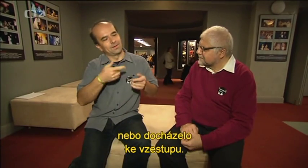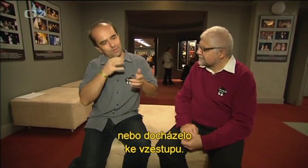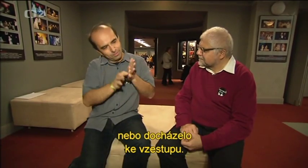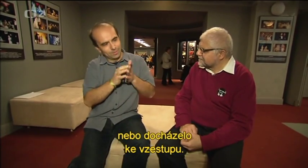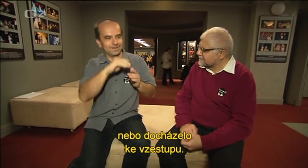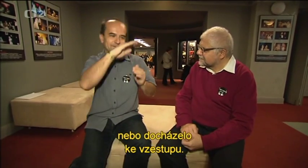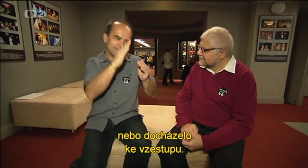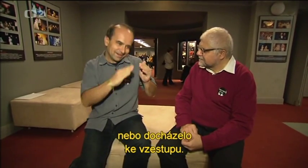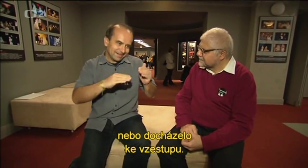vzestupu.